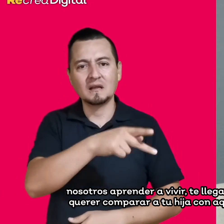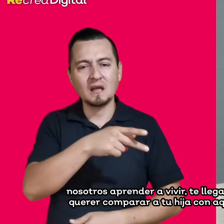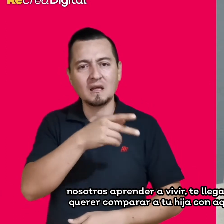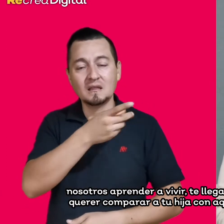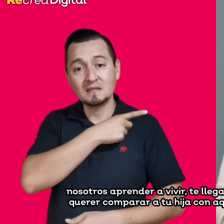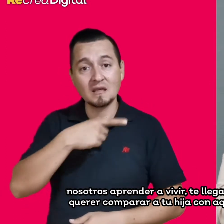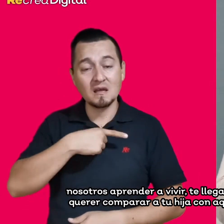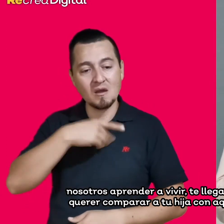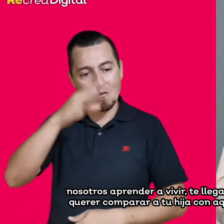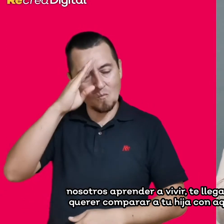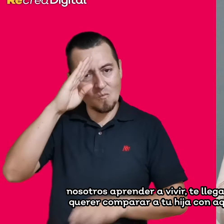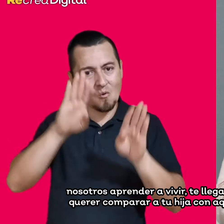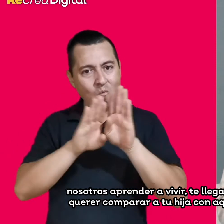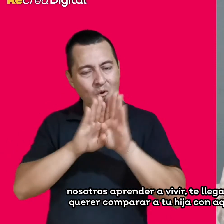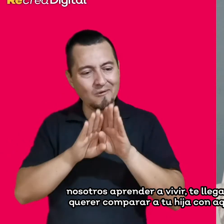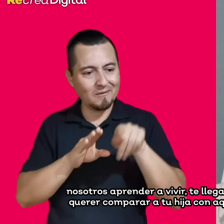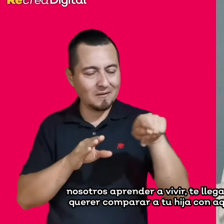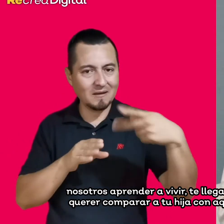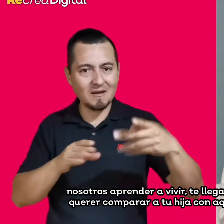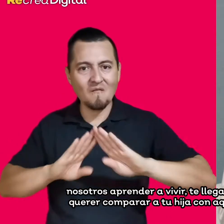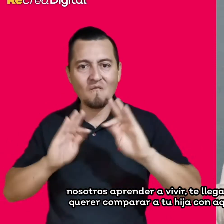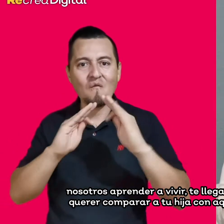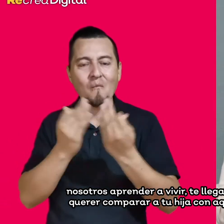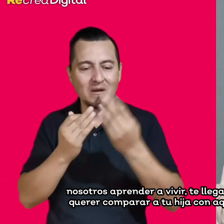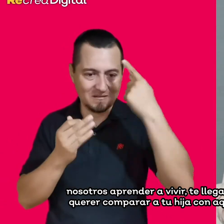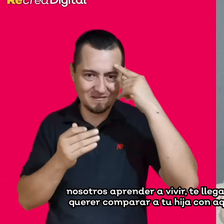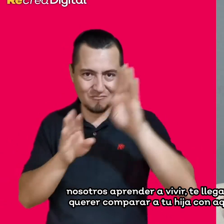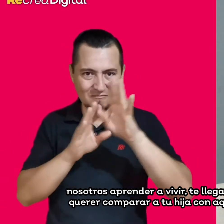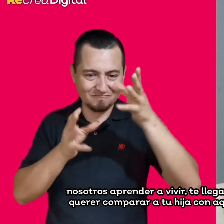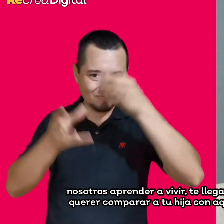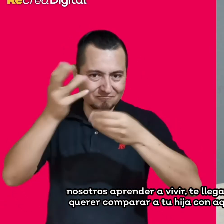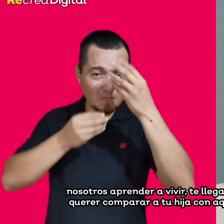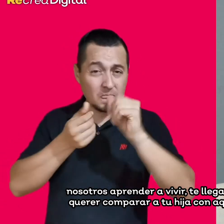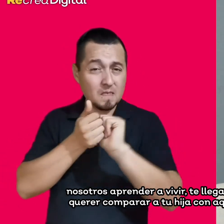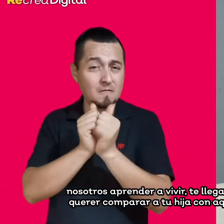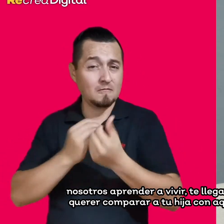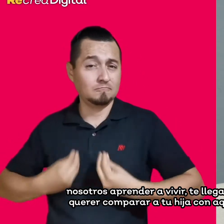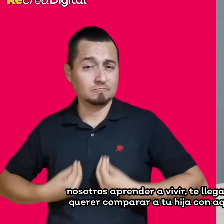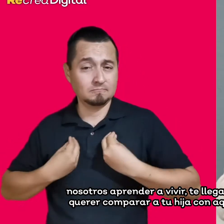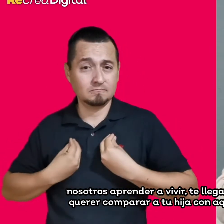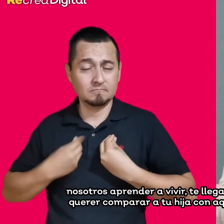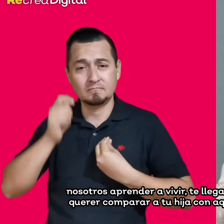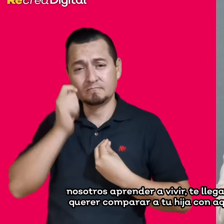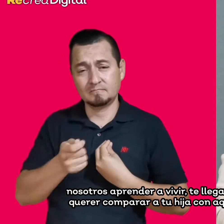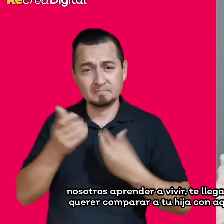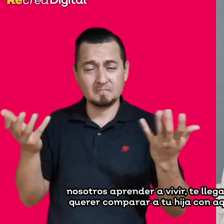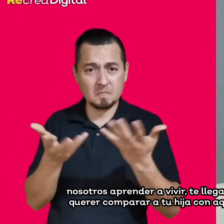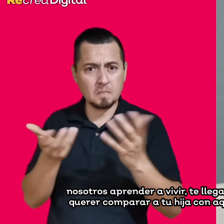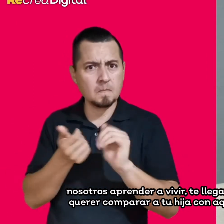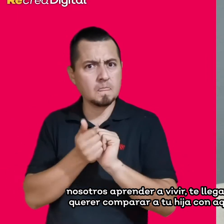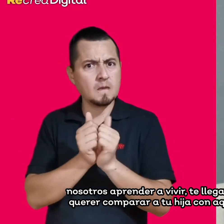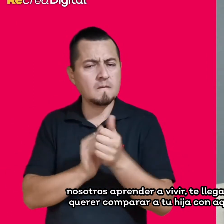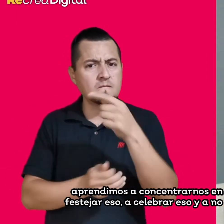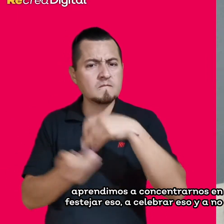a vivir, te llega el momento en el que te pones a querer comparar a tu hijo con aquel o con aquel, pero